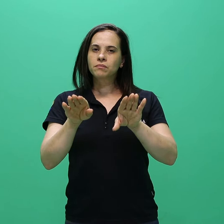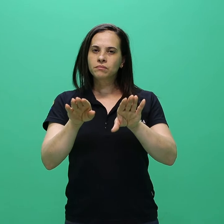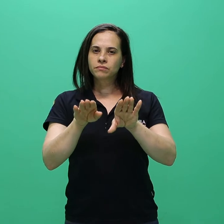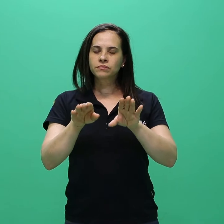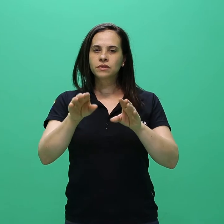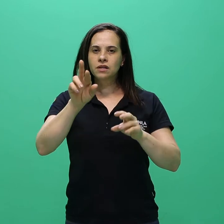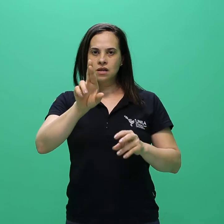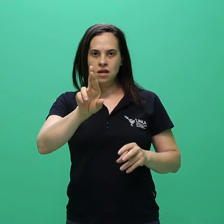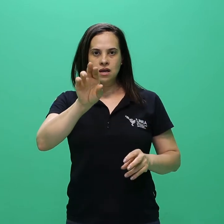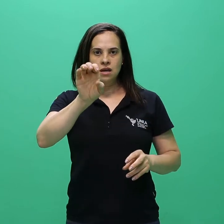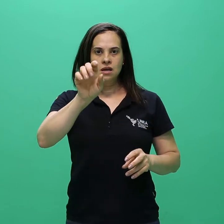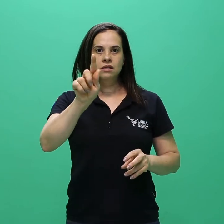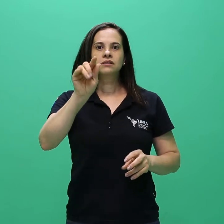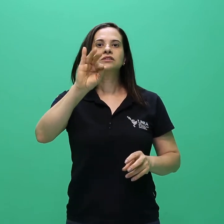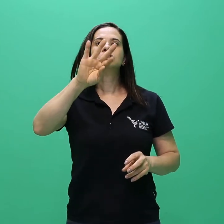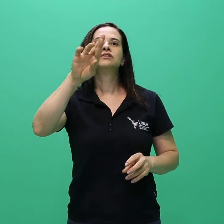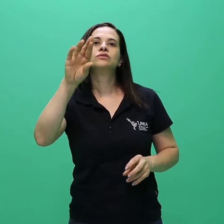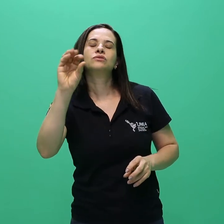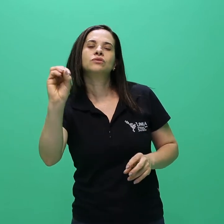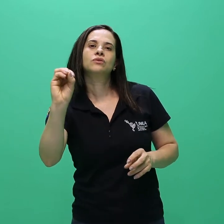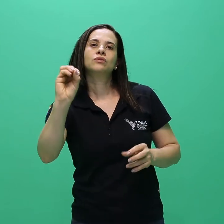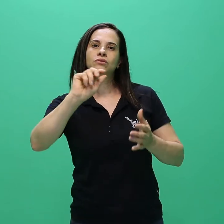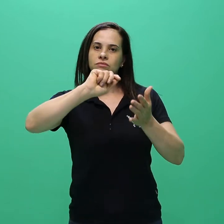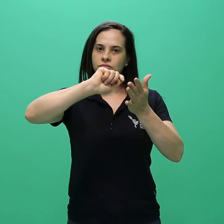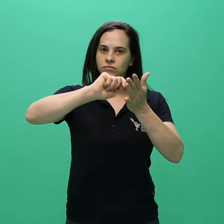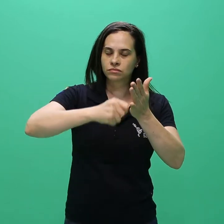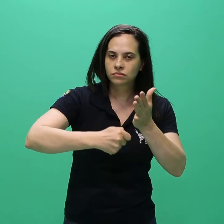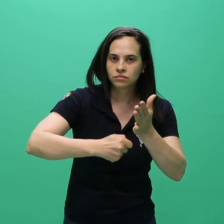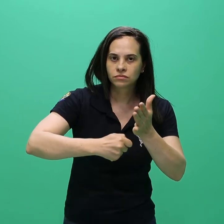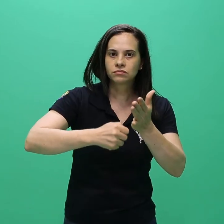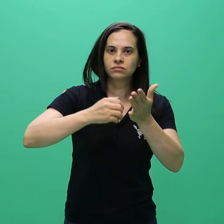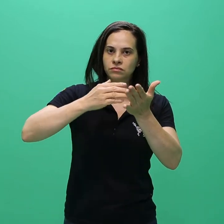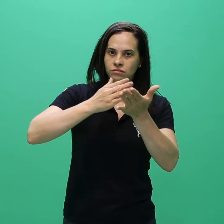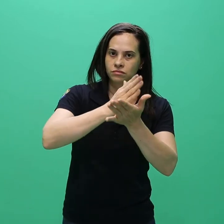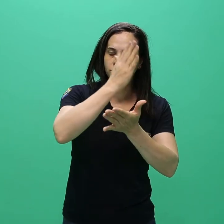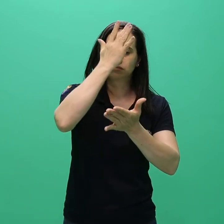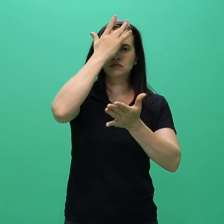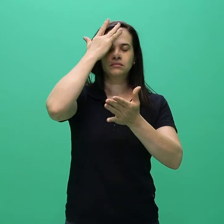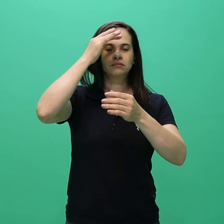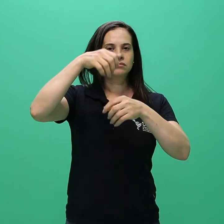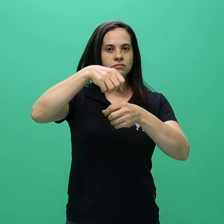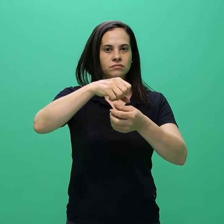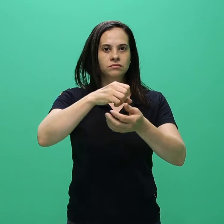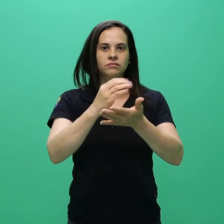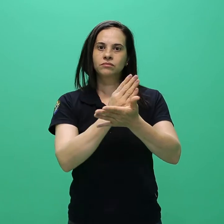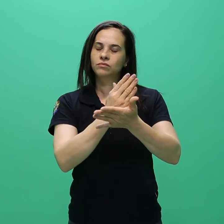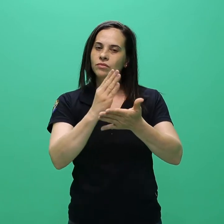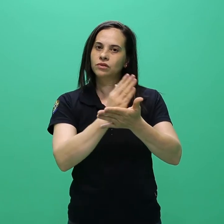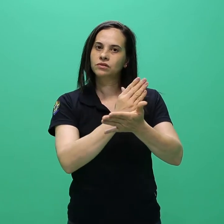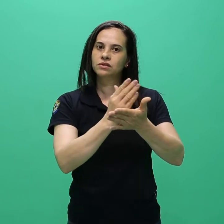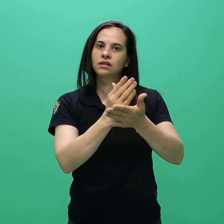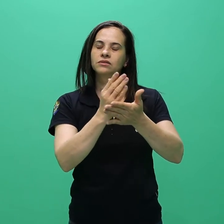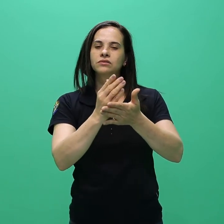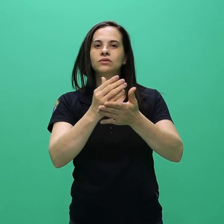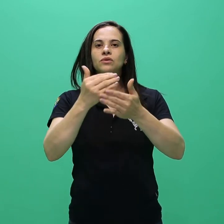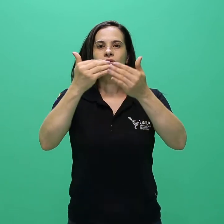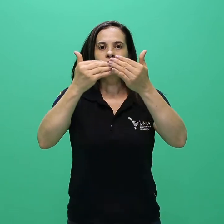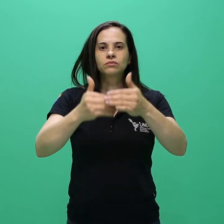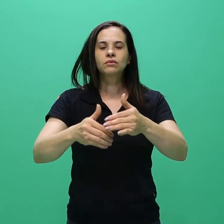candidato aprovado em processo de reingresso, será realizada automaticamente pelas